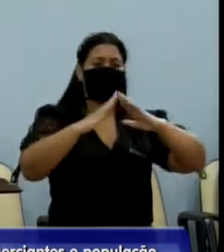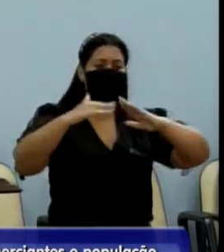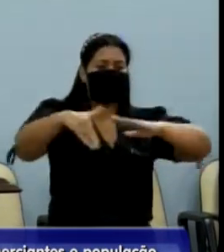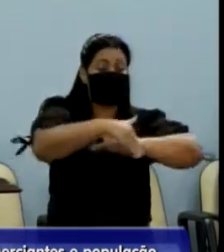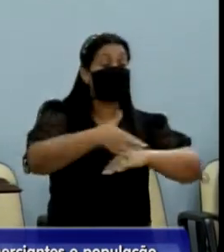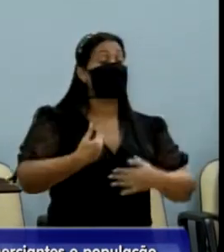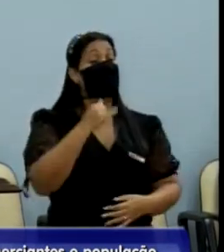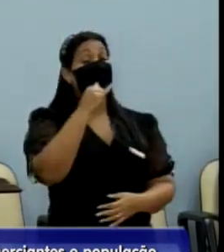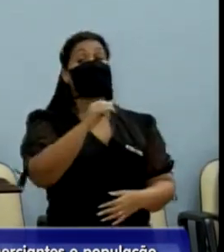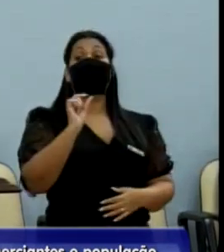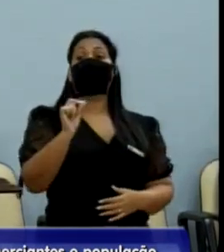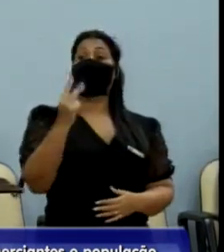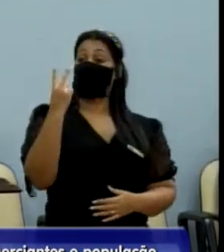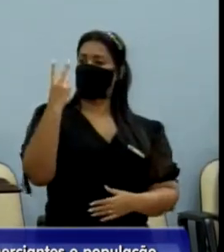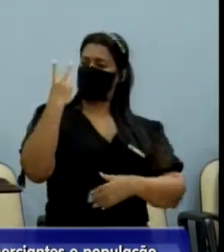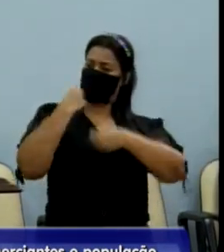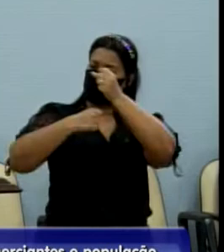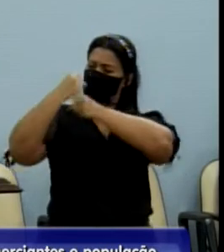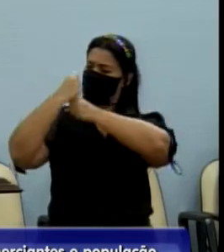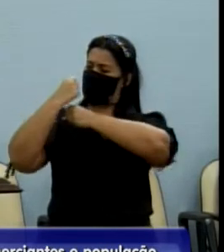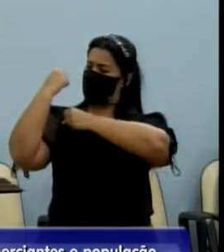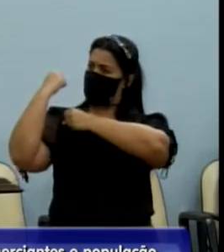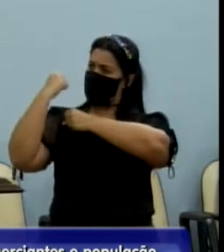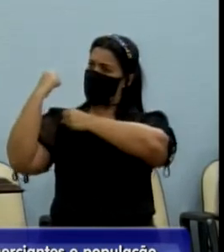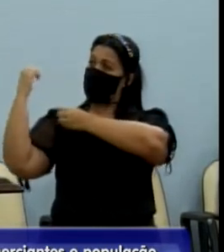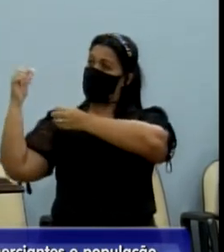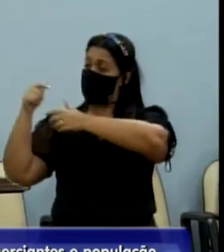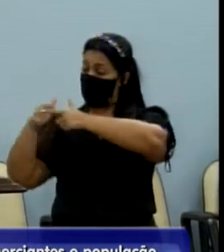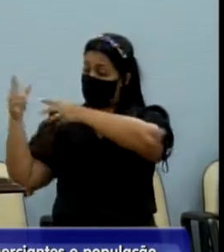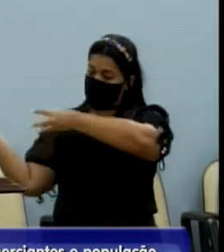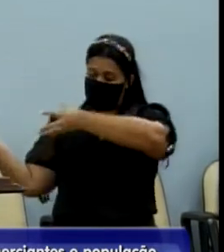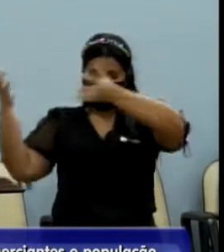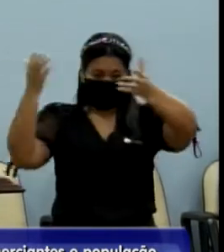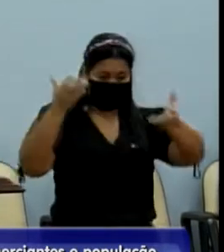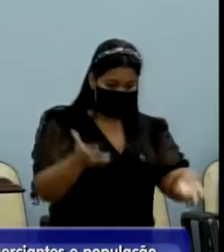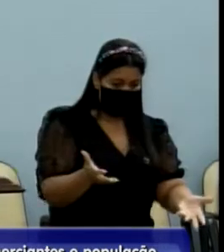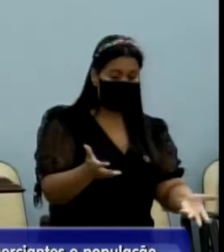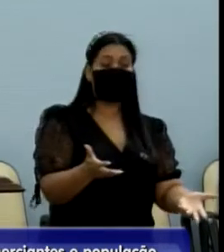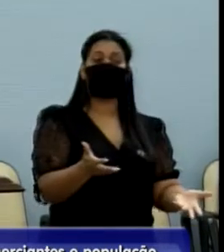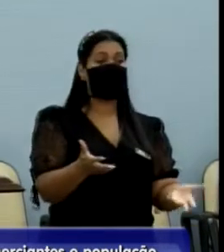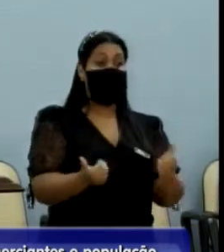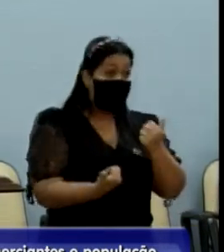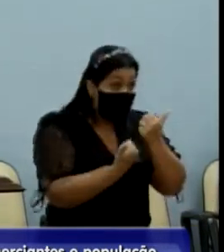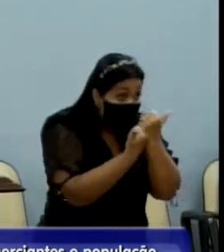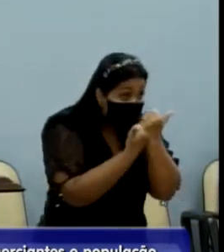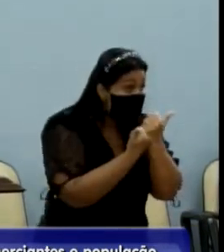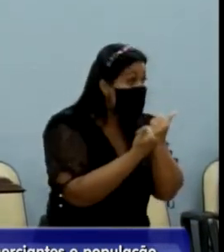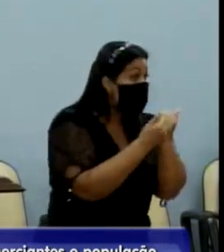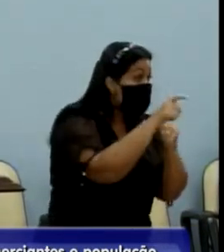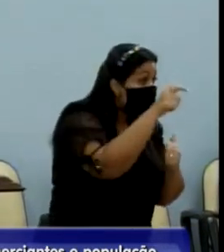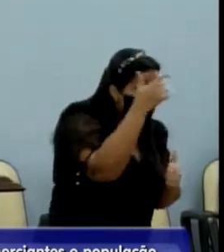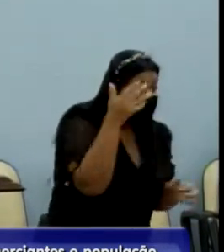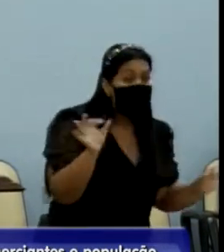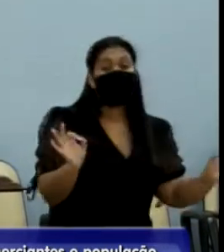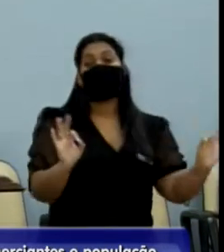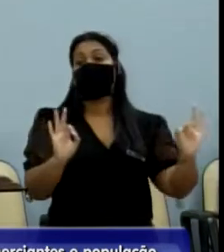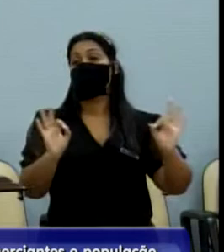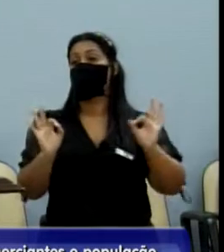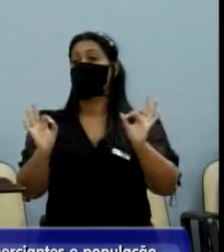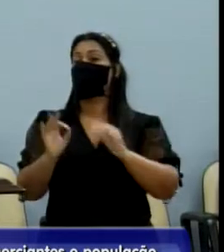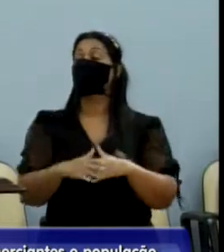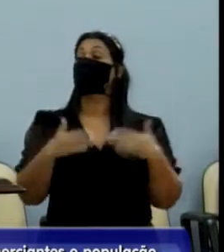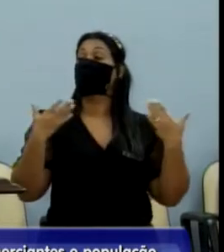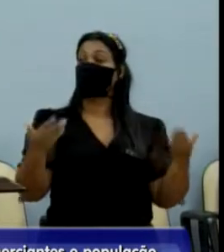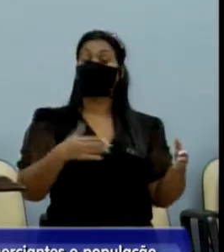que há dois anos e meio atrás, quando eu trouxe esse problema para cá, eu não tive apoio de ninguém. Eu levei, Júlio Donizete,